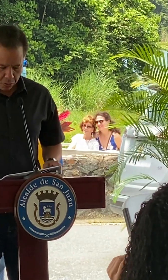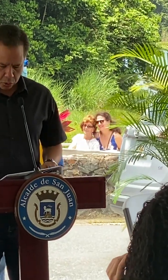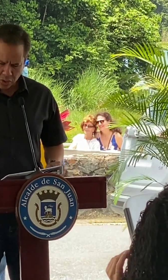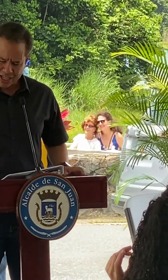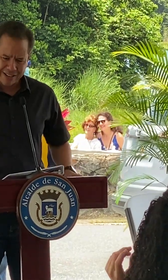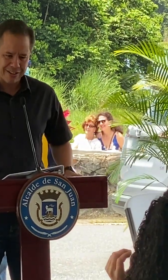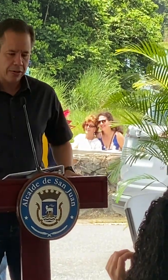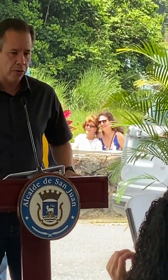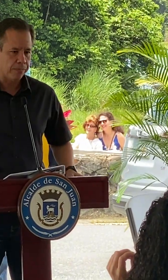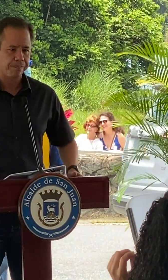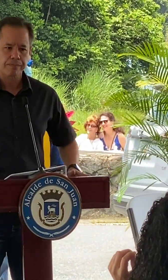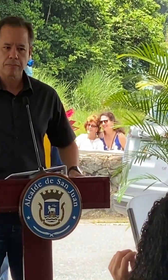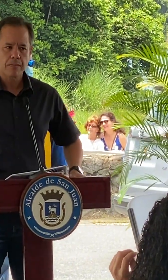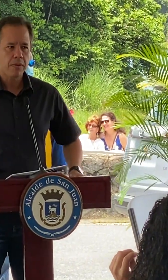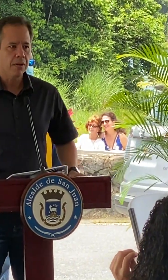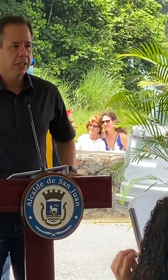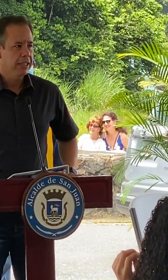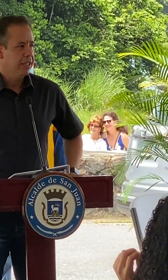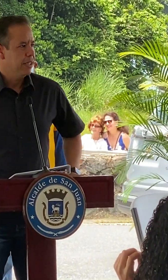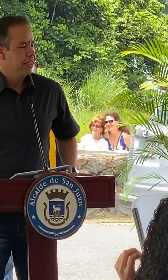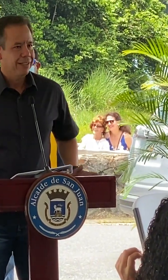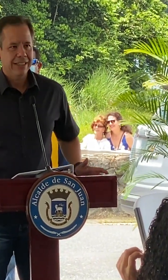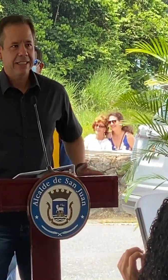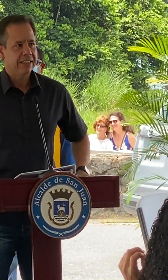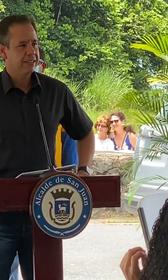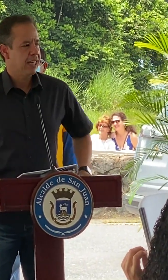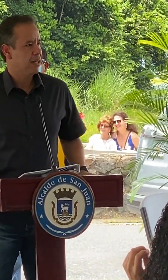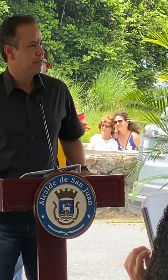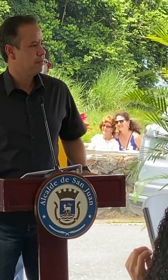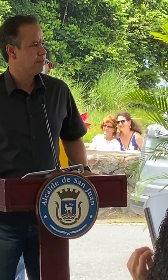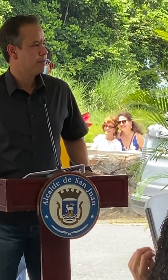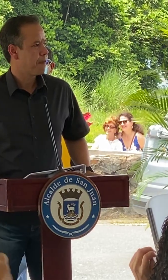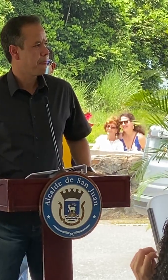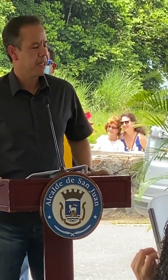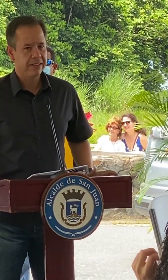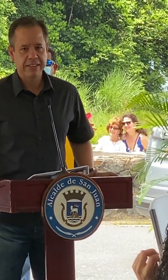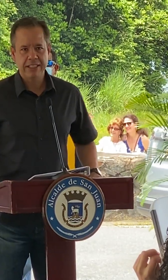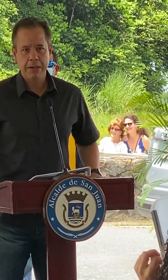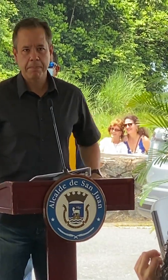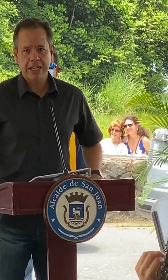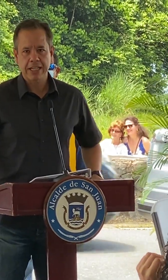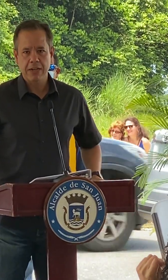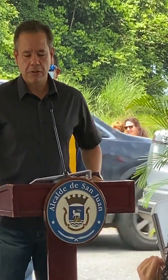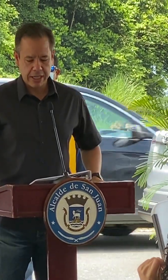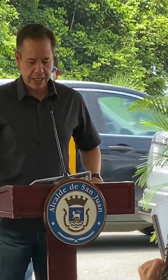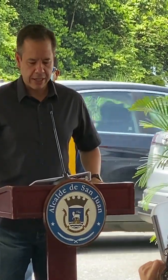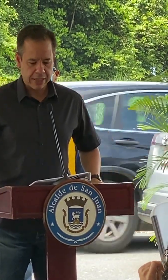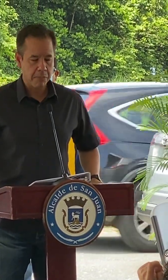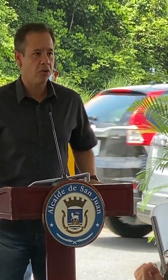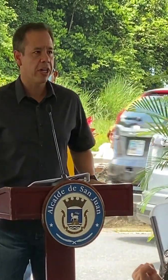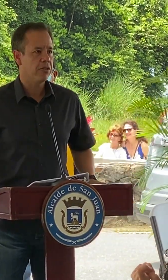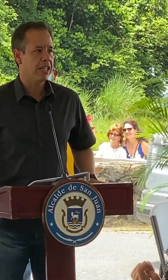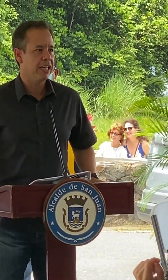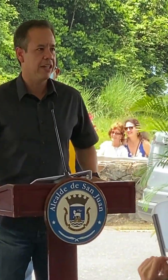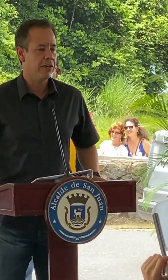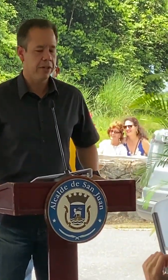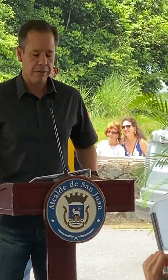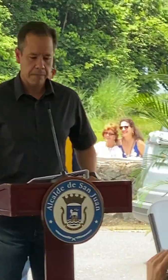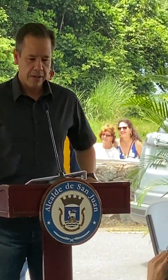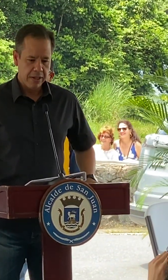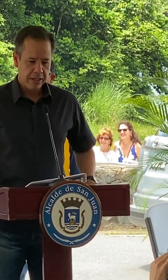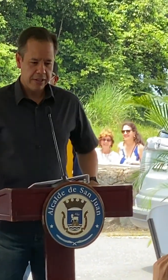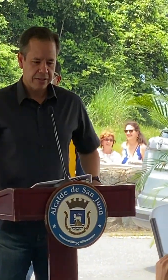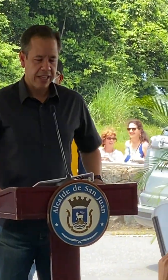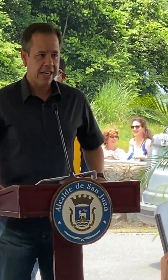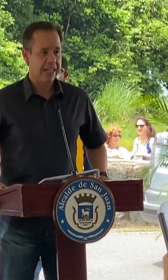presidenta de productos quien ha sido esencial esencial para que lo que estamos logrando en el día de